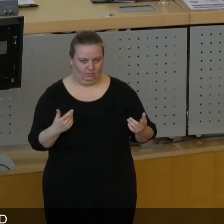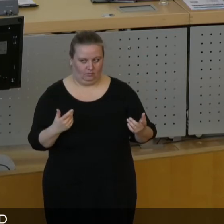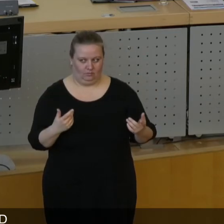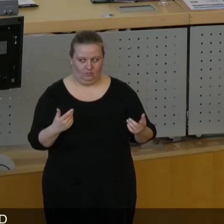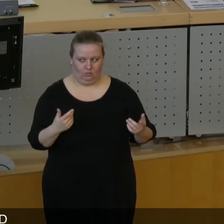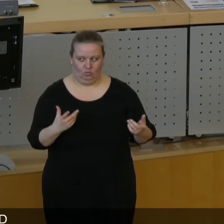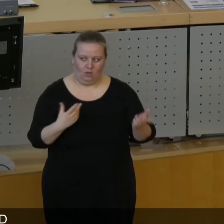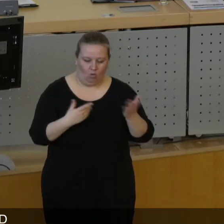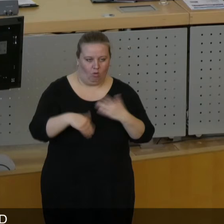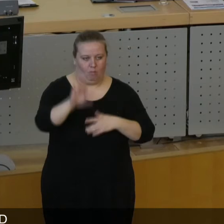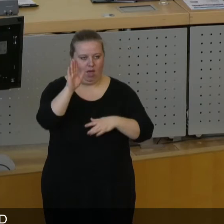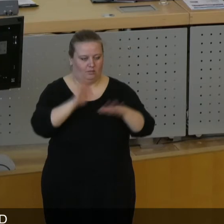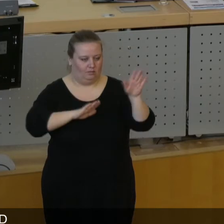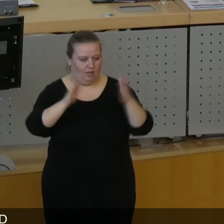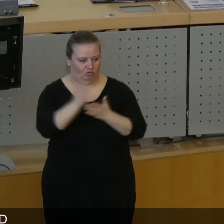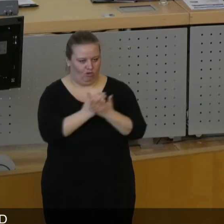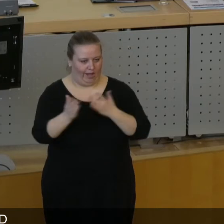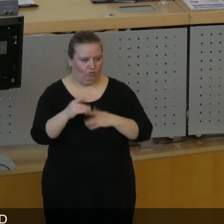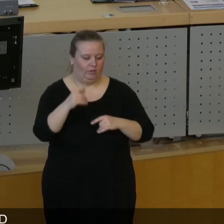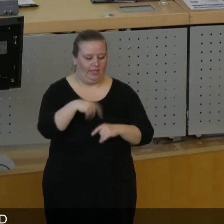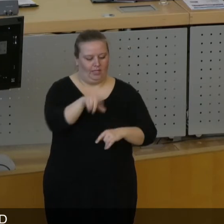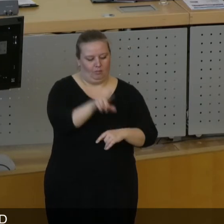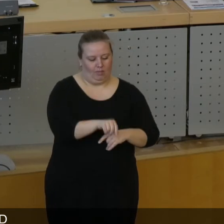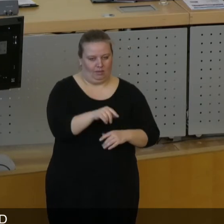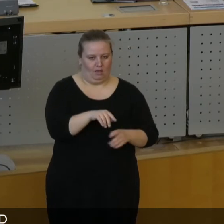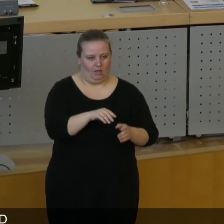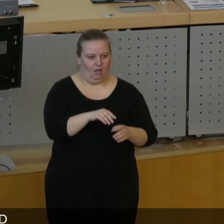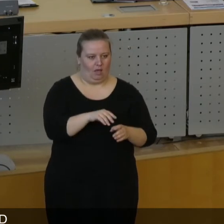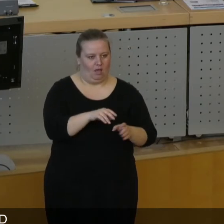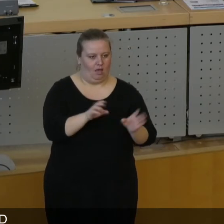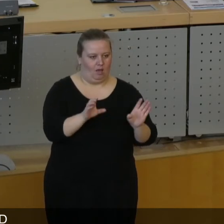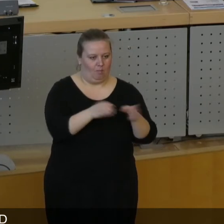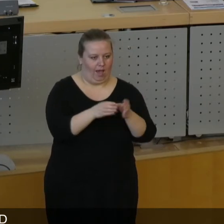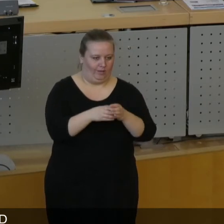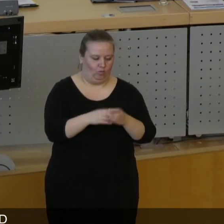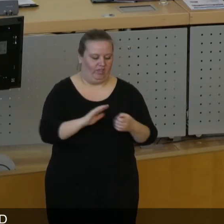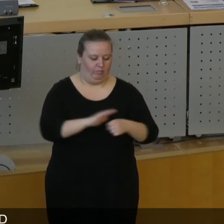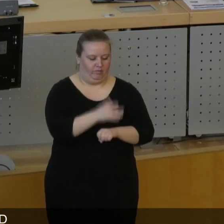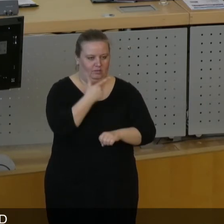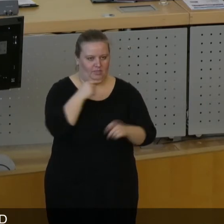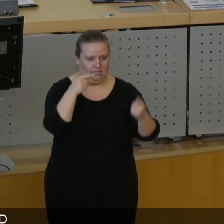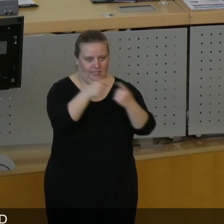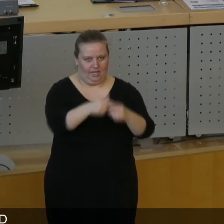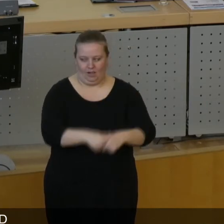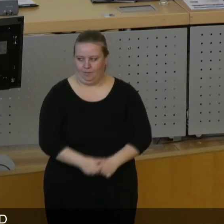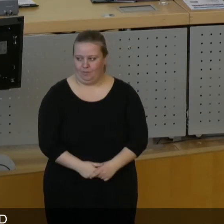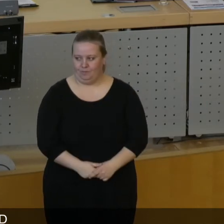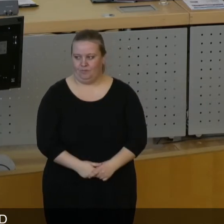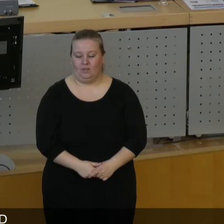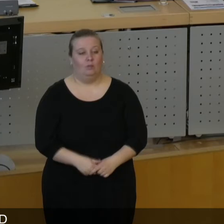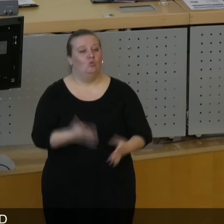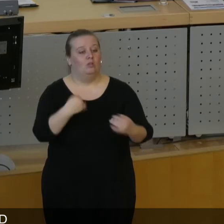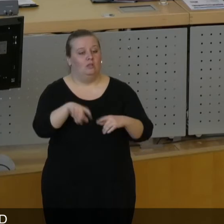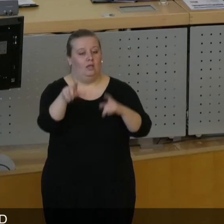Mehrheitsentscheidungen gegen benachteiligte Minderheiten damit durchzusetzen. Die